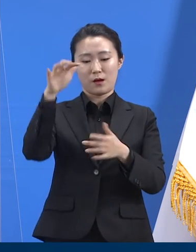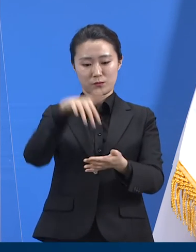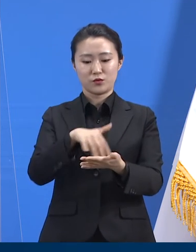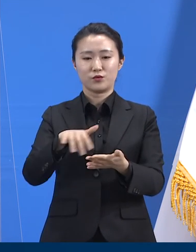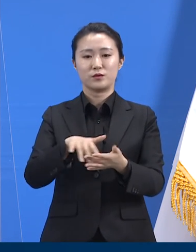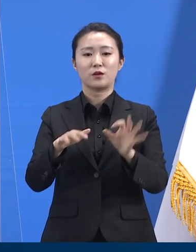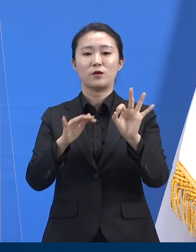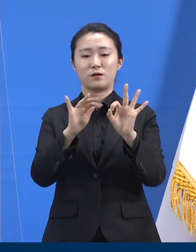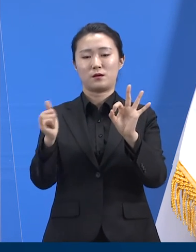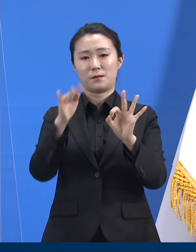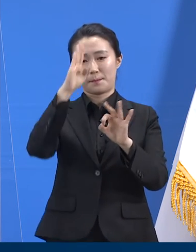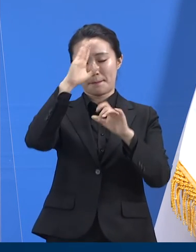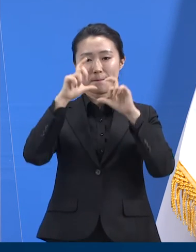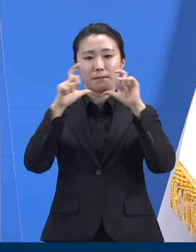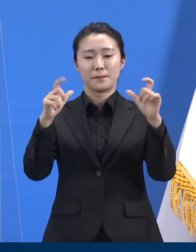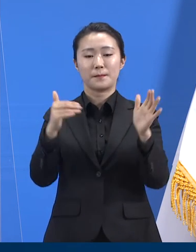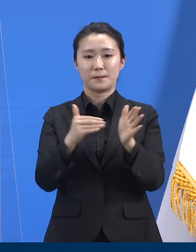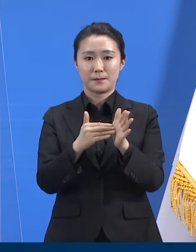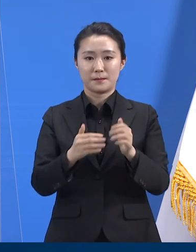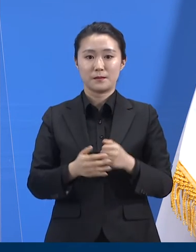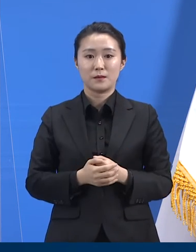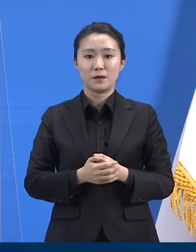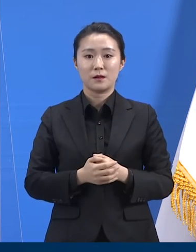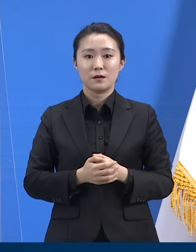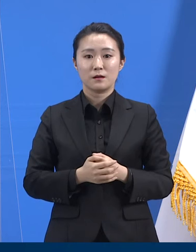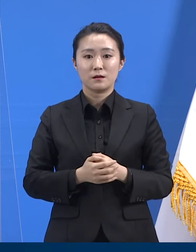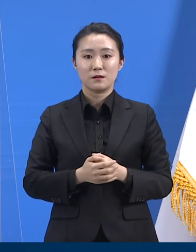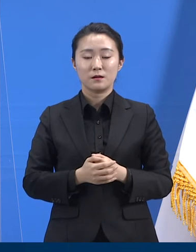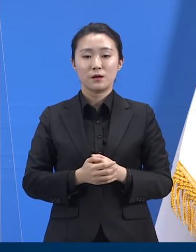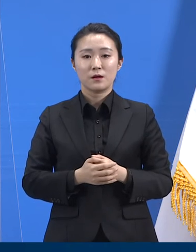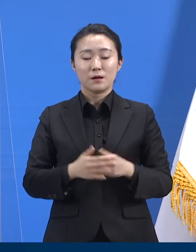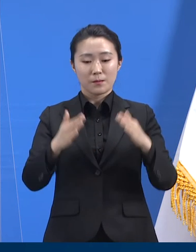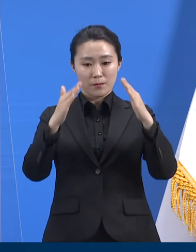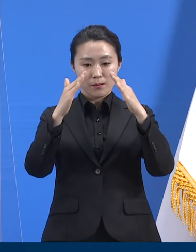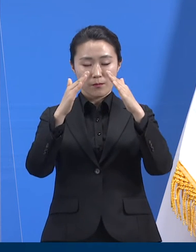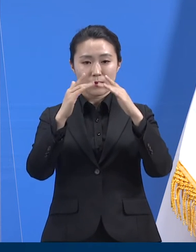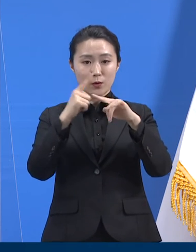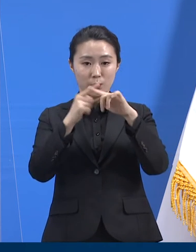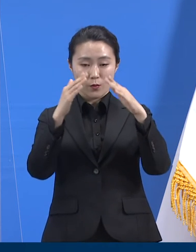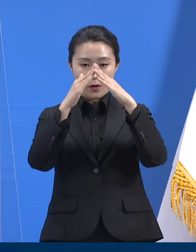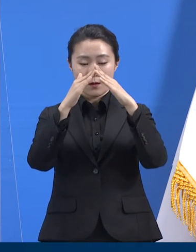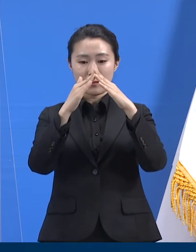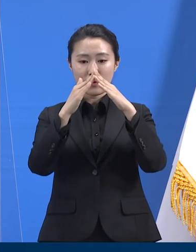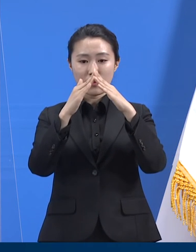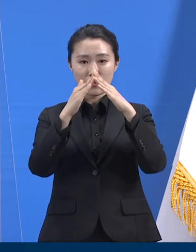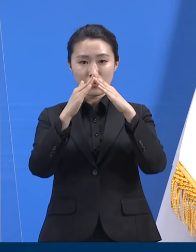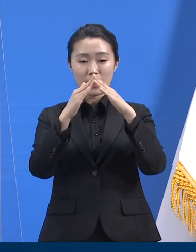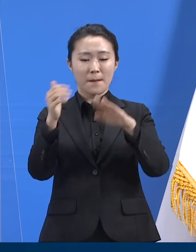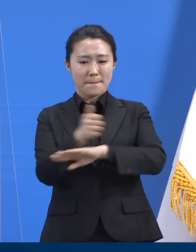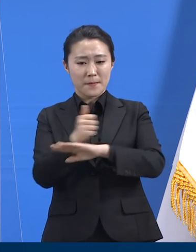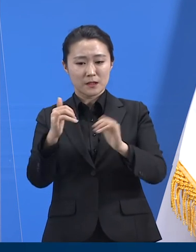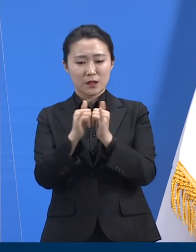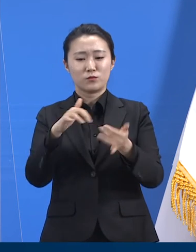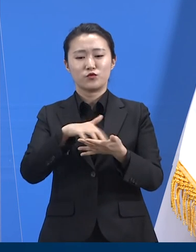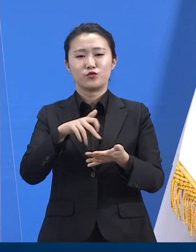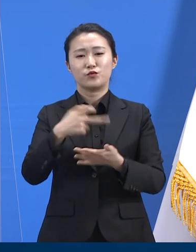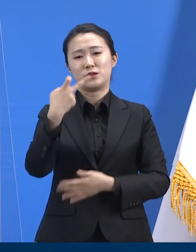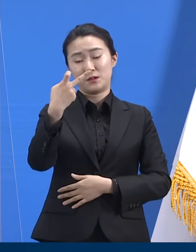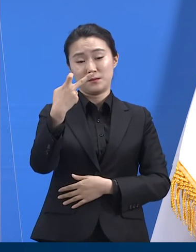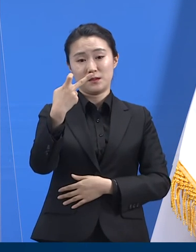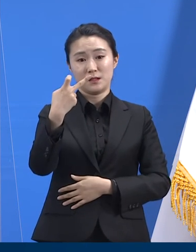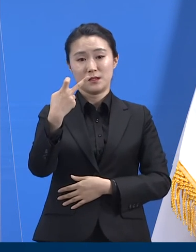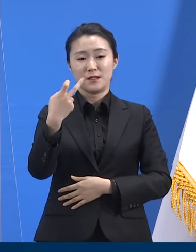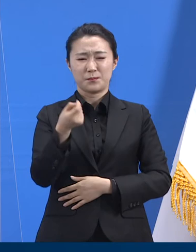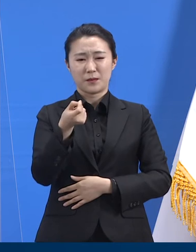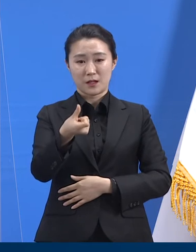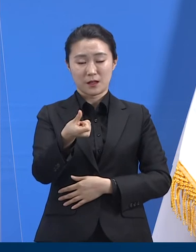교회는 교인 12명 정도의 소규모 시설이었고 전원 검사 완료했습니다. 45명은 자가격리, 3명은